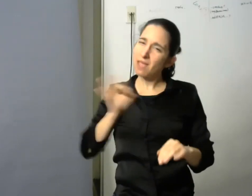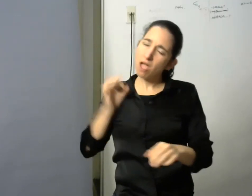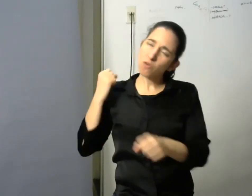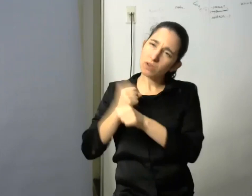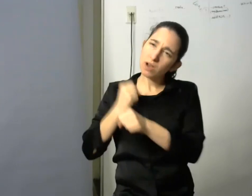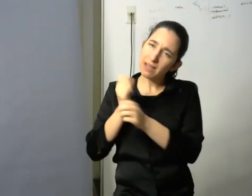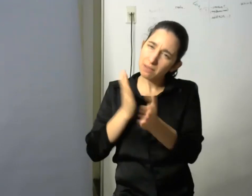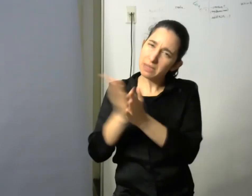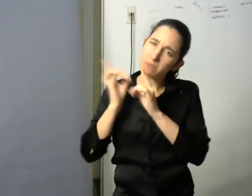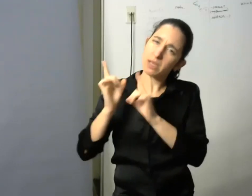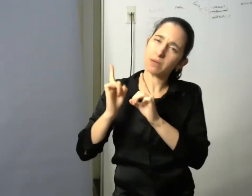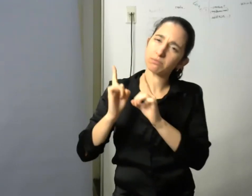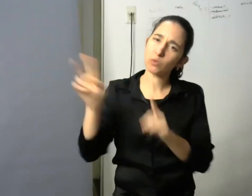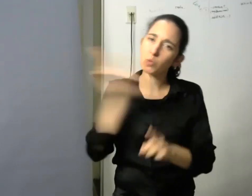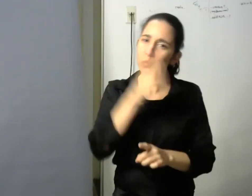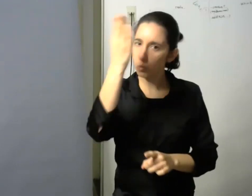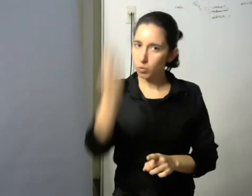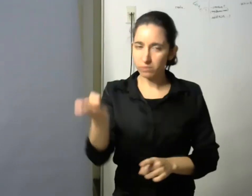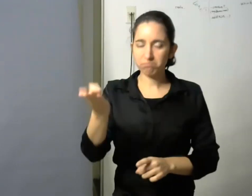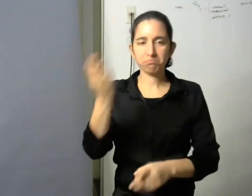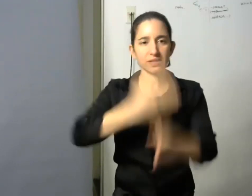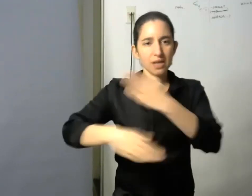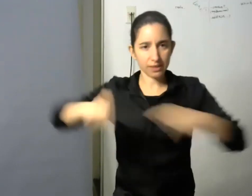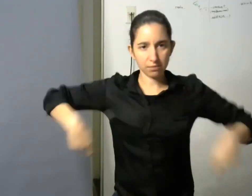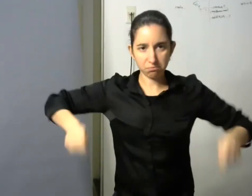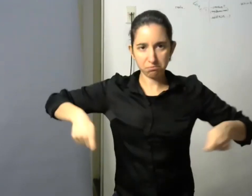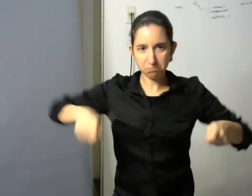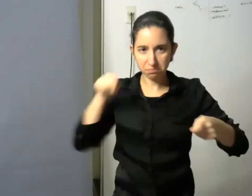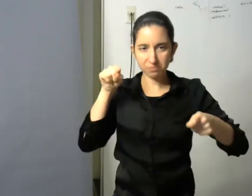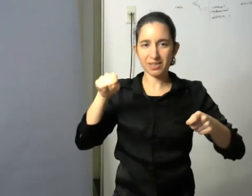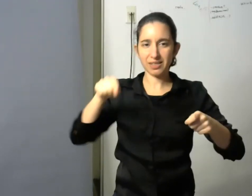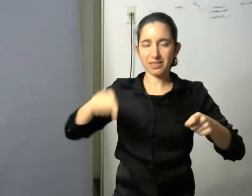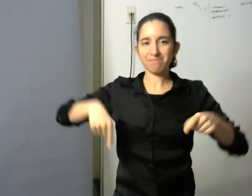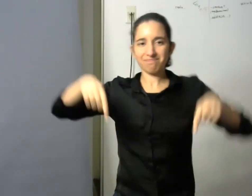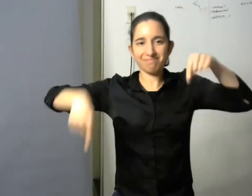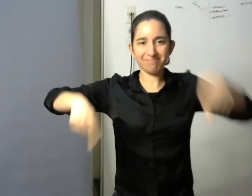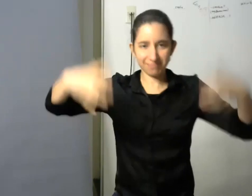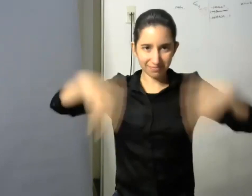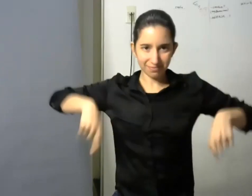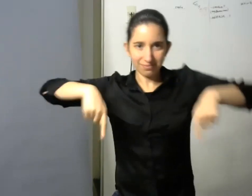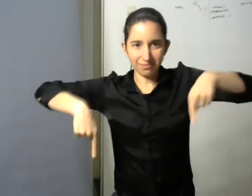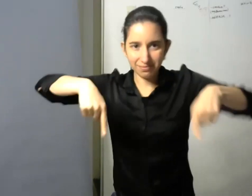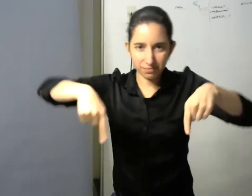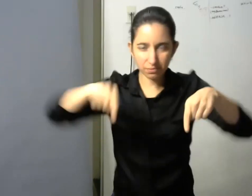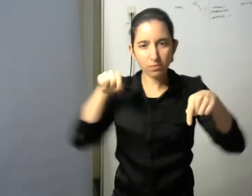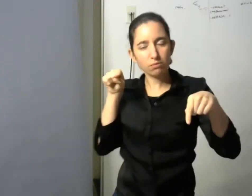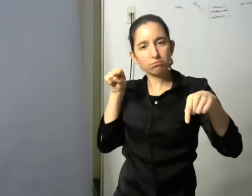con discapacidad motora con sus bastones canadienses que muchas veces no podía